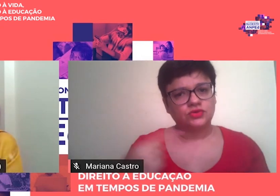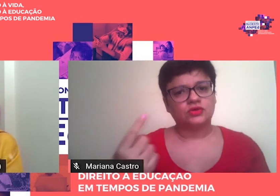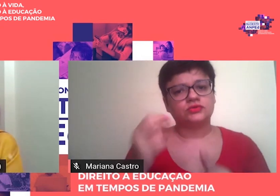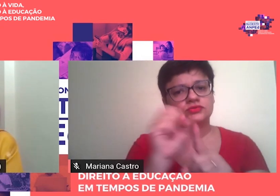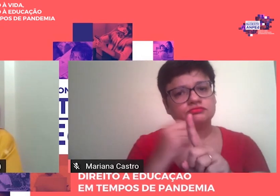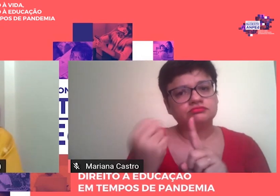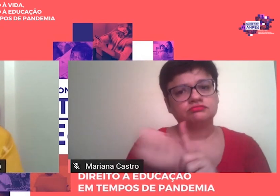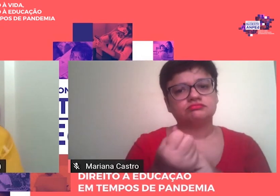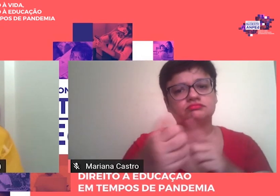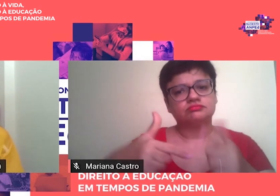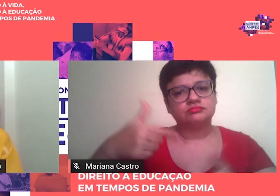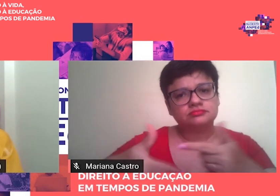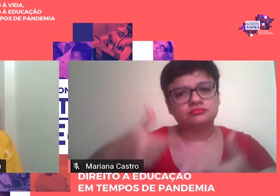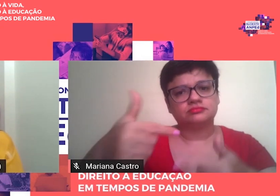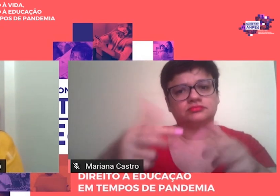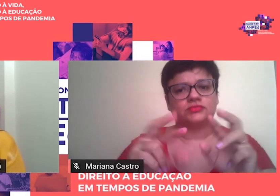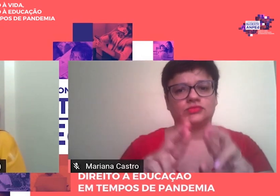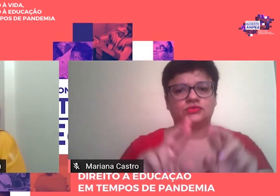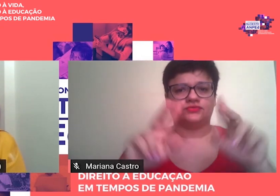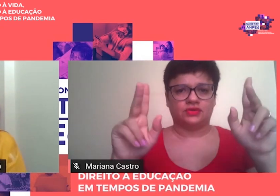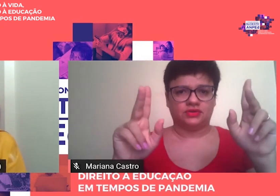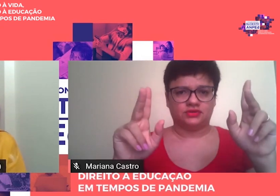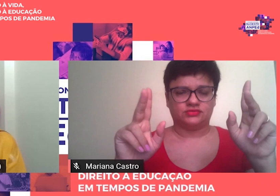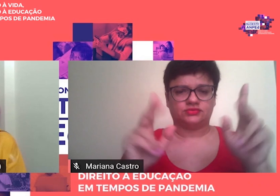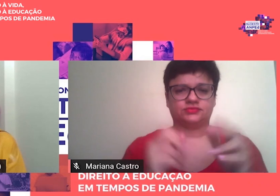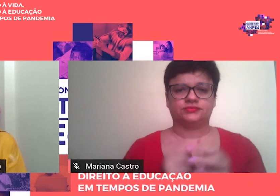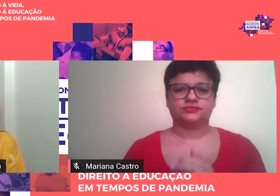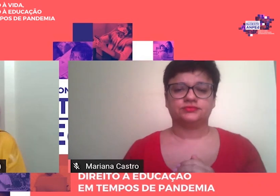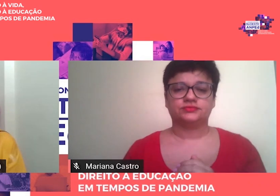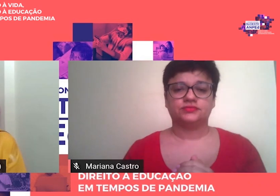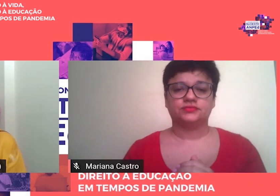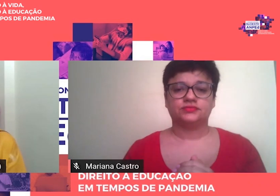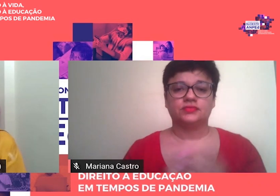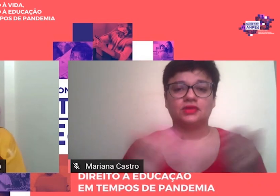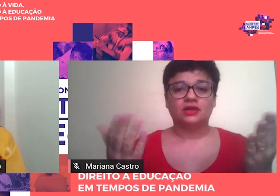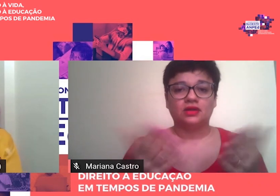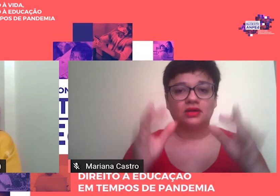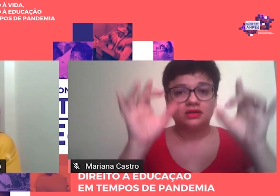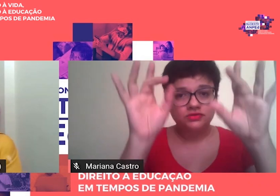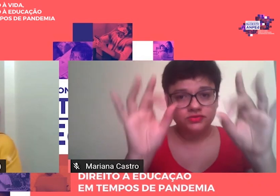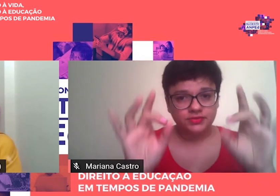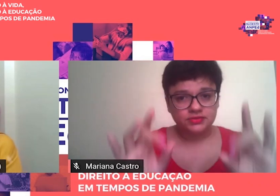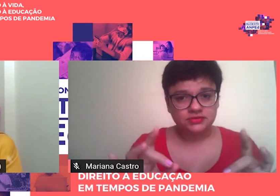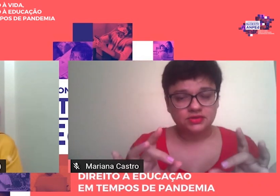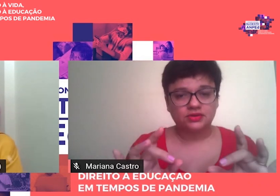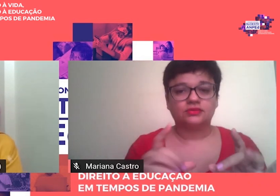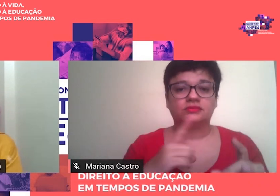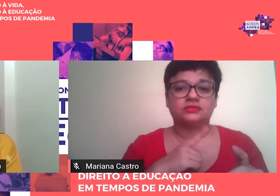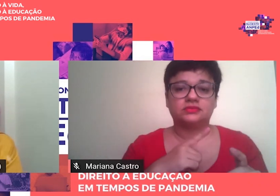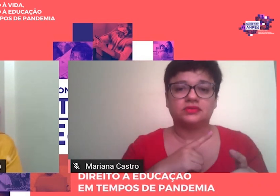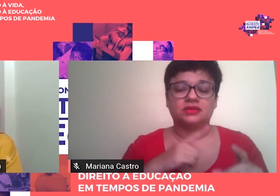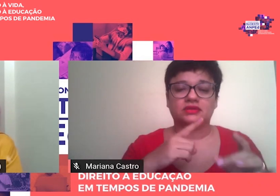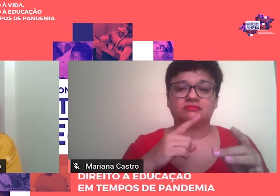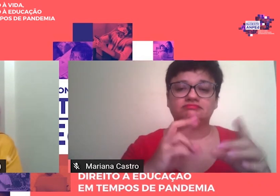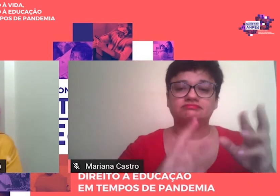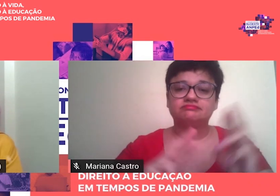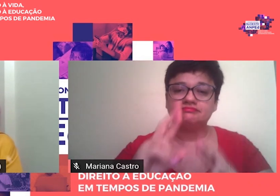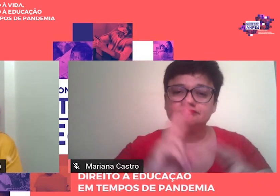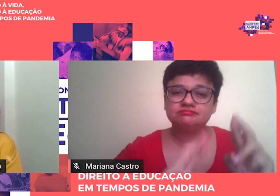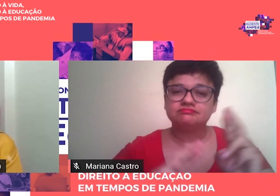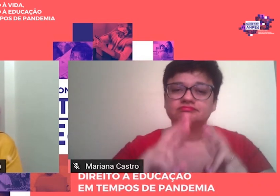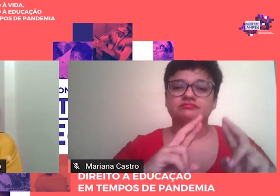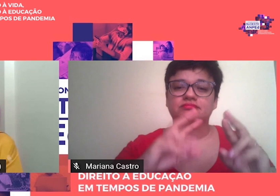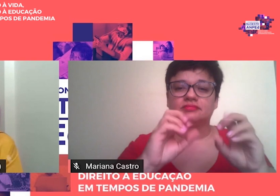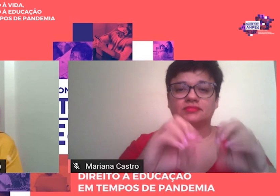Diferenciados Há um Destaque Especial Para as Tessituras Relacionais Entre educação E política